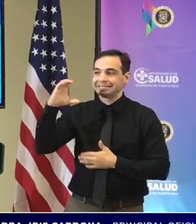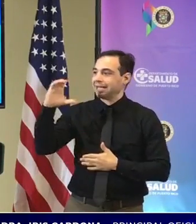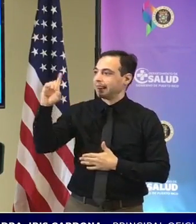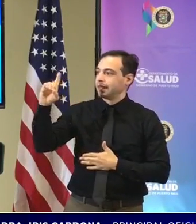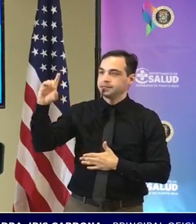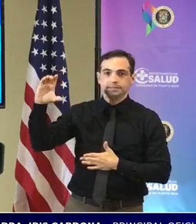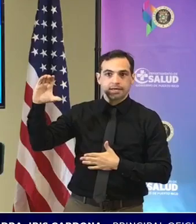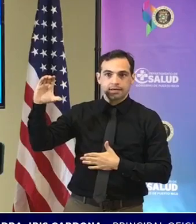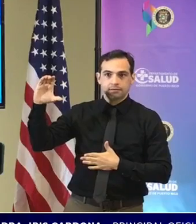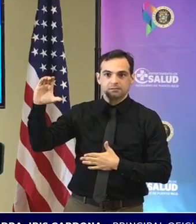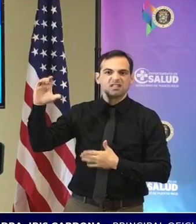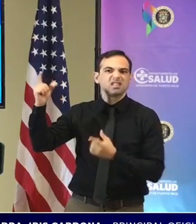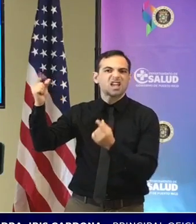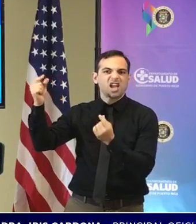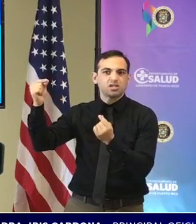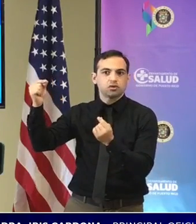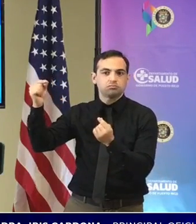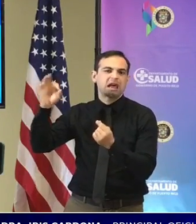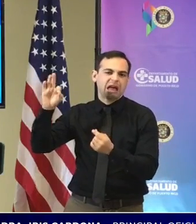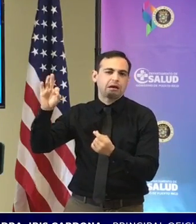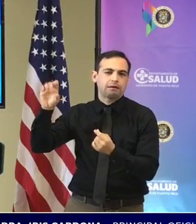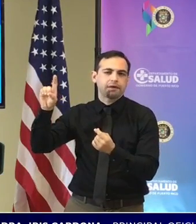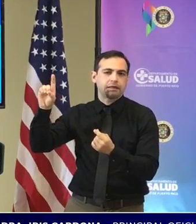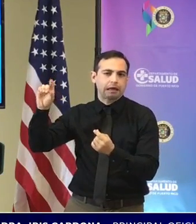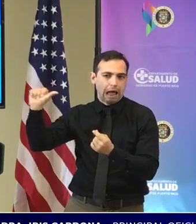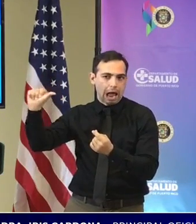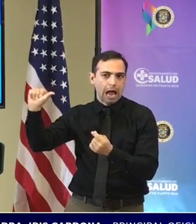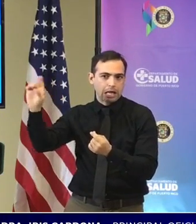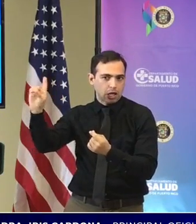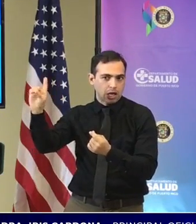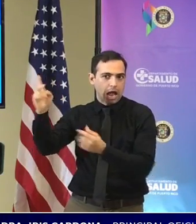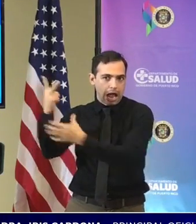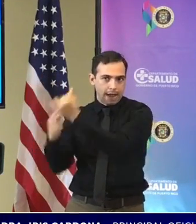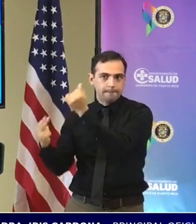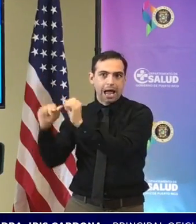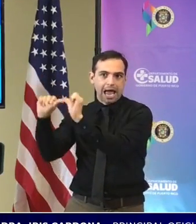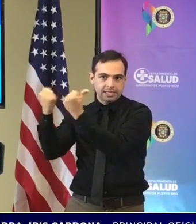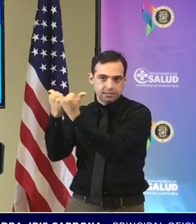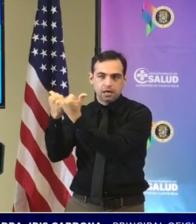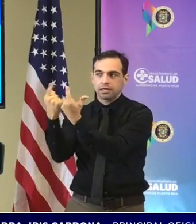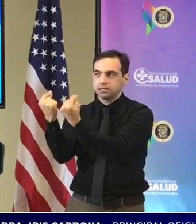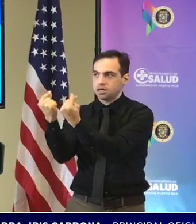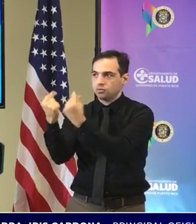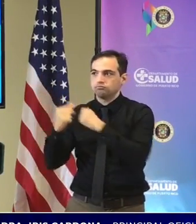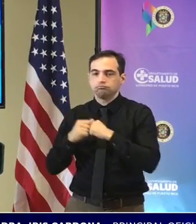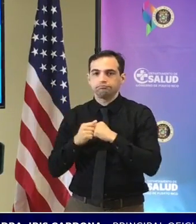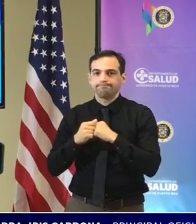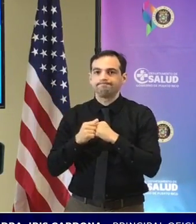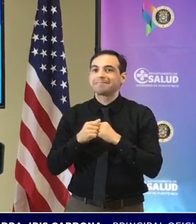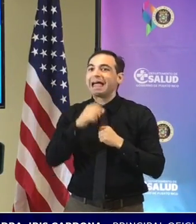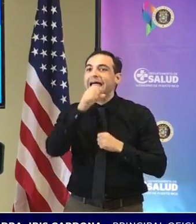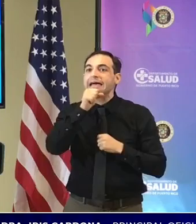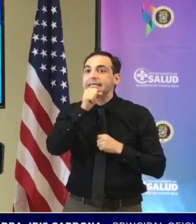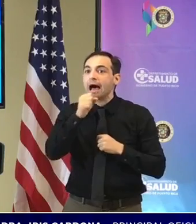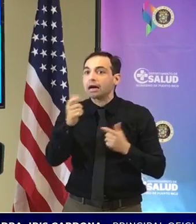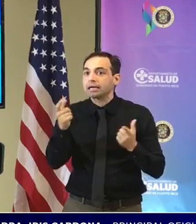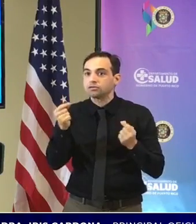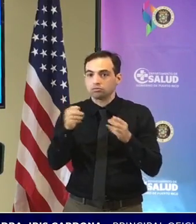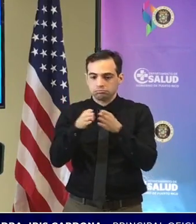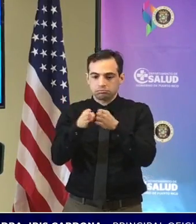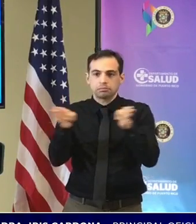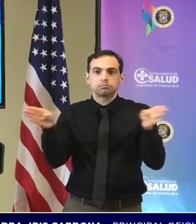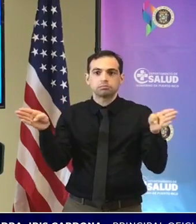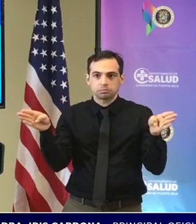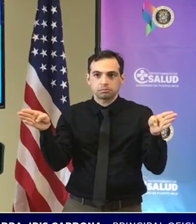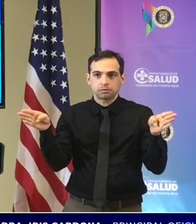amplió y la FDA conjuntamente ampliaron la edad para poder recibir